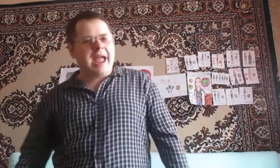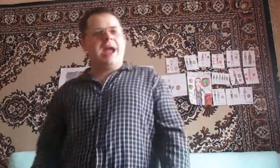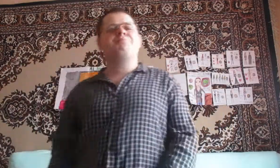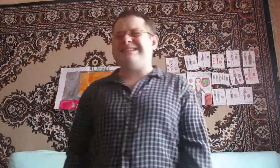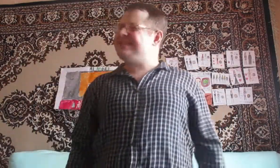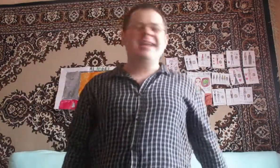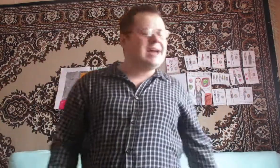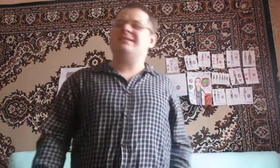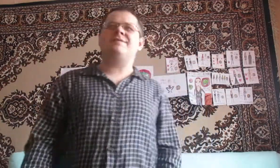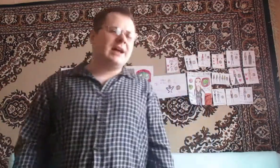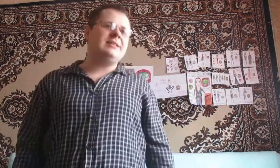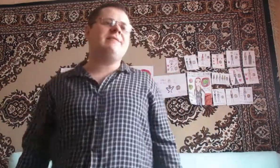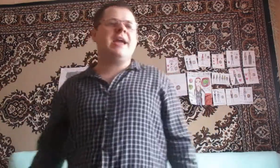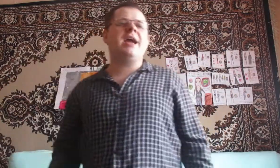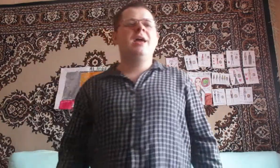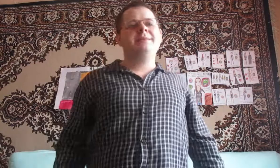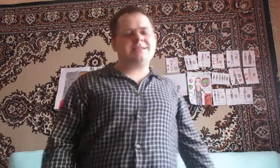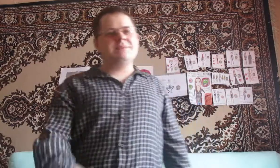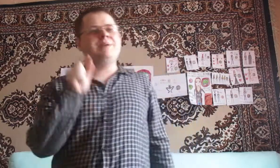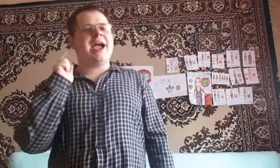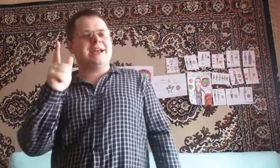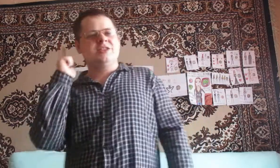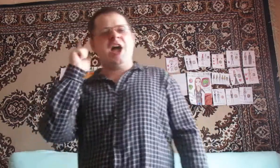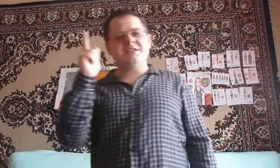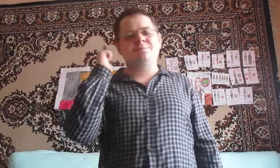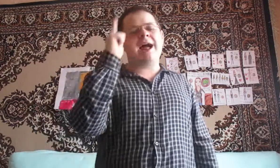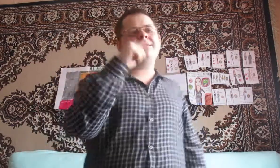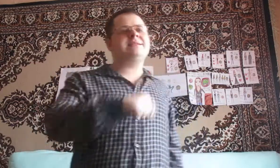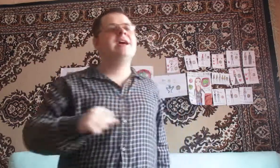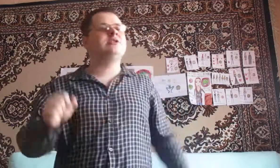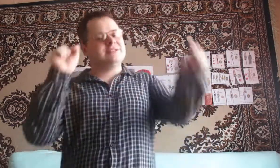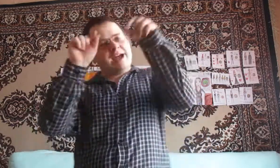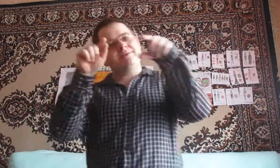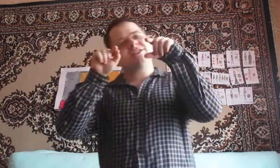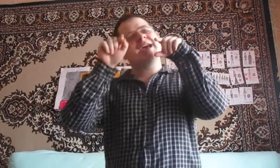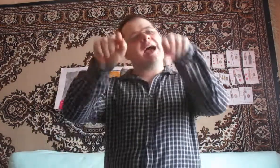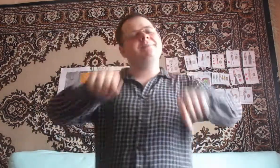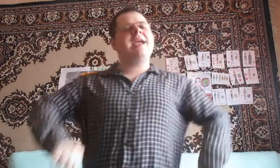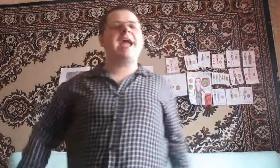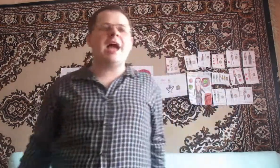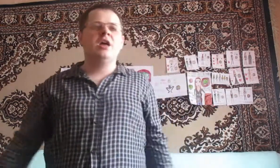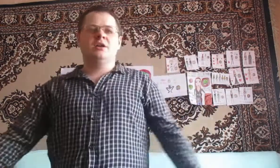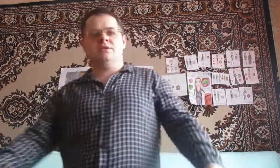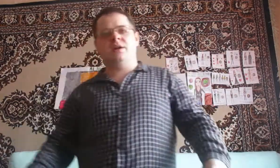постоянно в голове Нет, одно не справится, ты нравишься мне Нет,